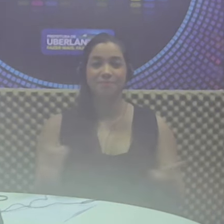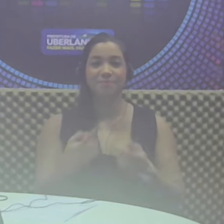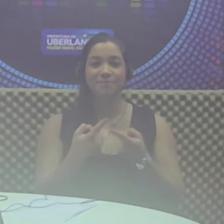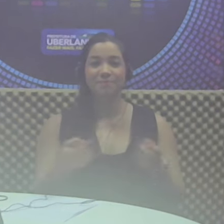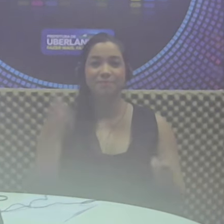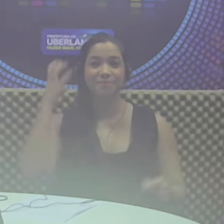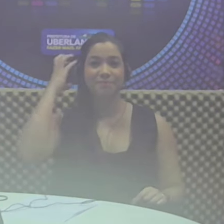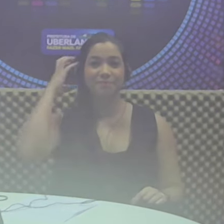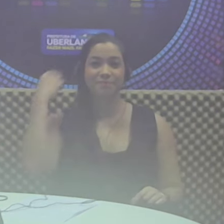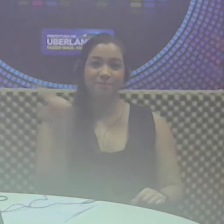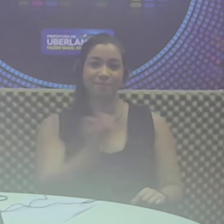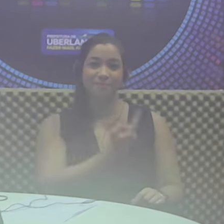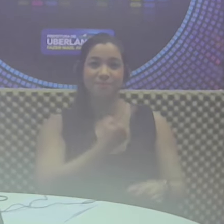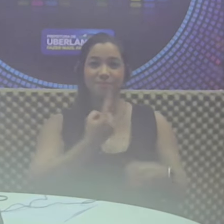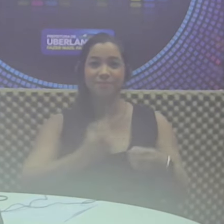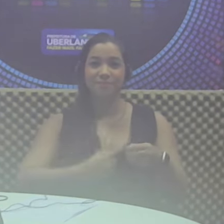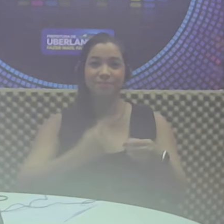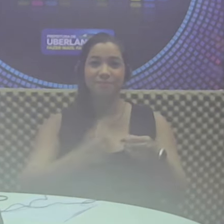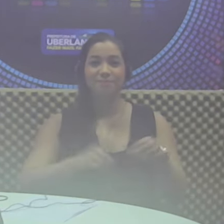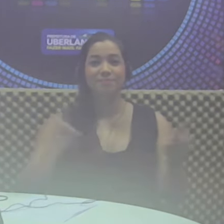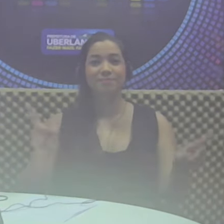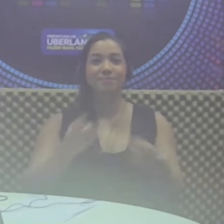Rádio Nossa Cidade